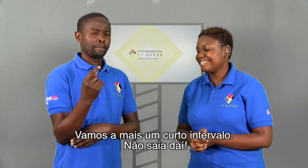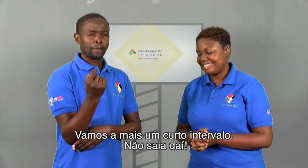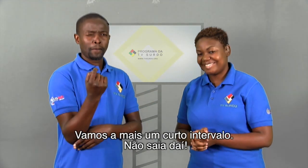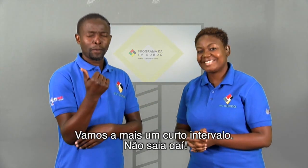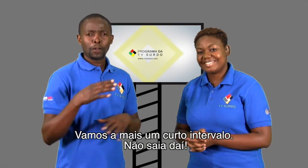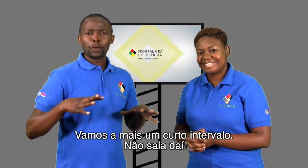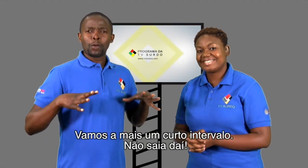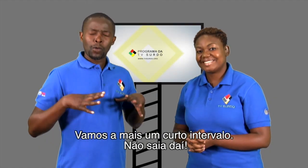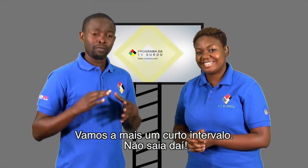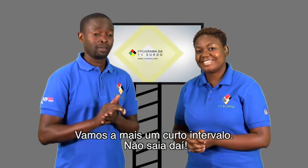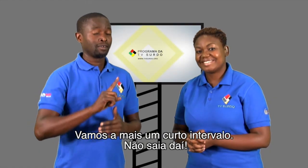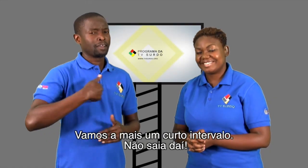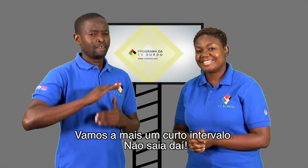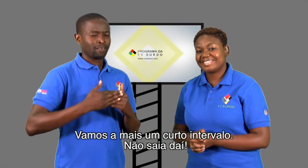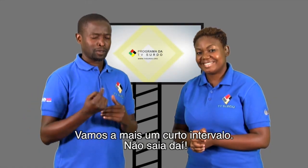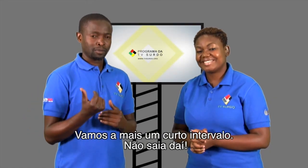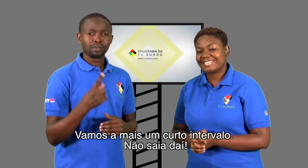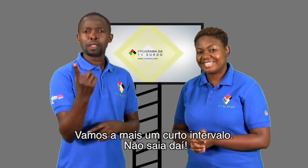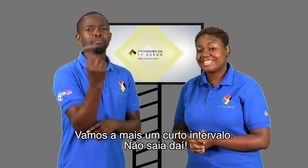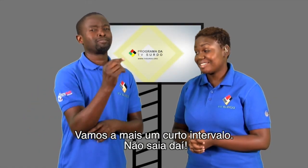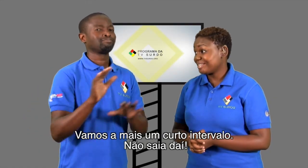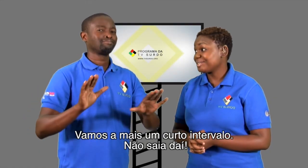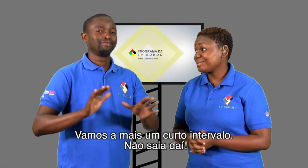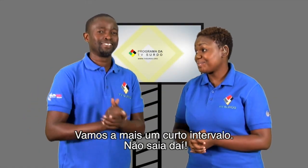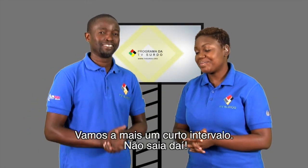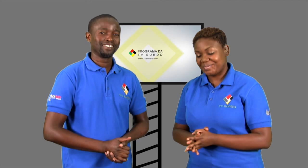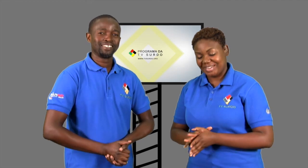Vamos a mais um curto intervalo. Não saia daí.